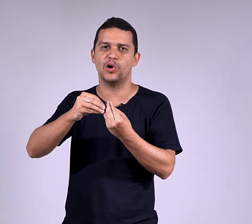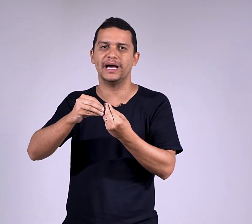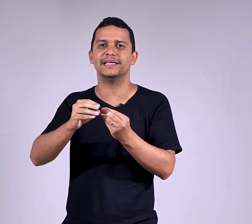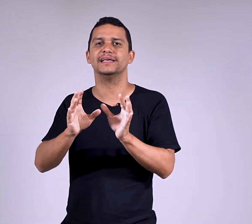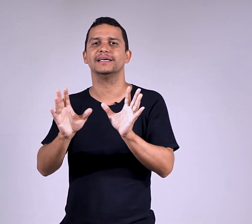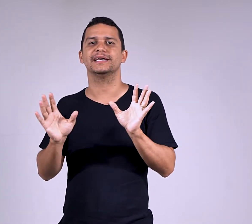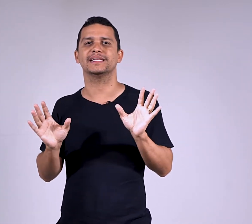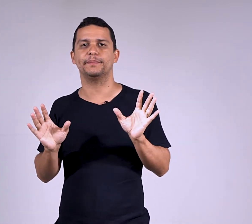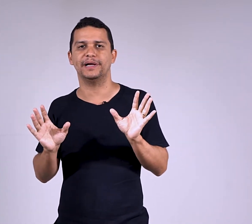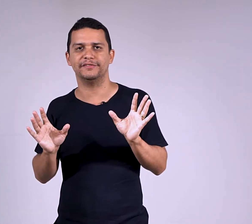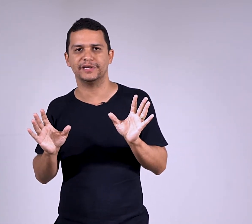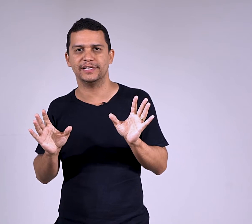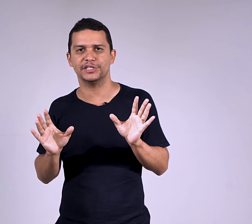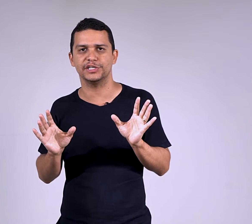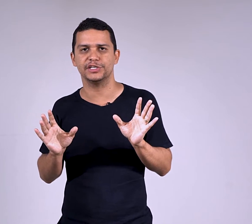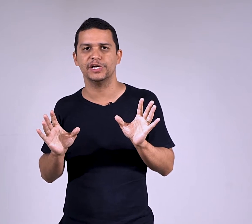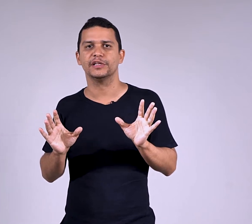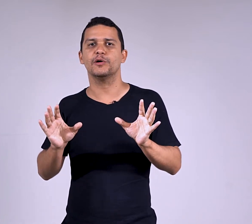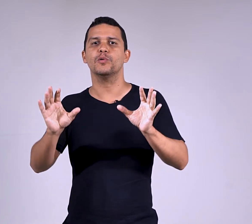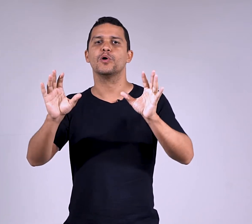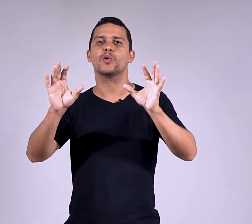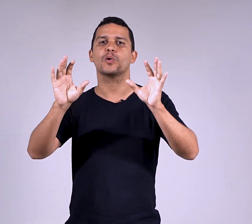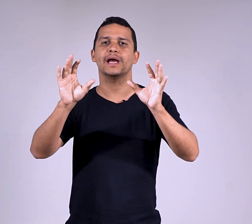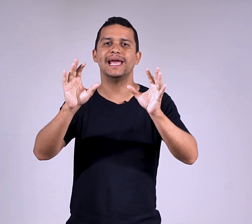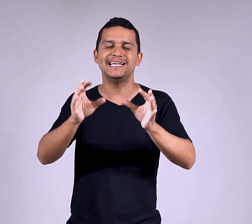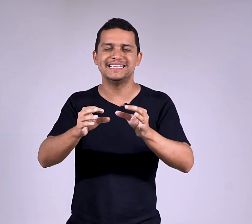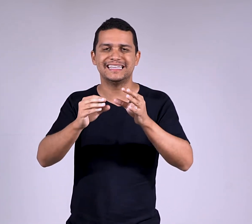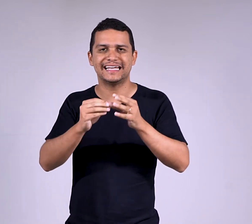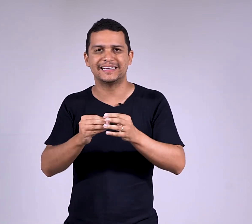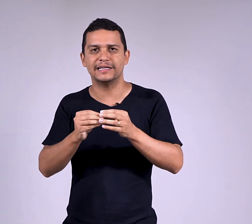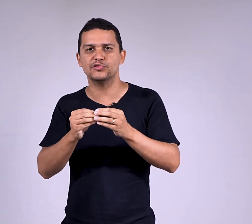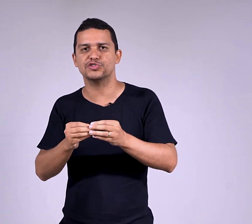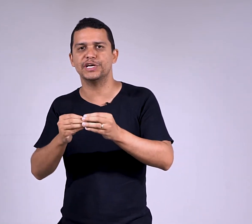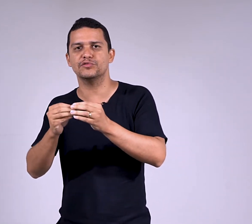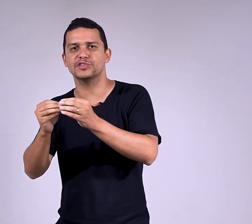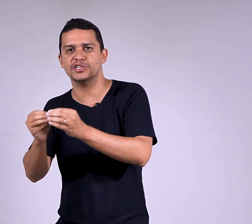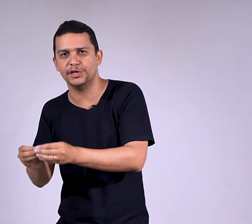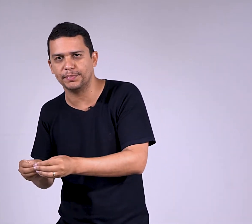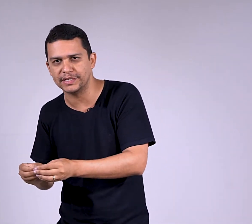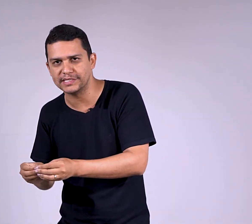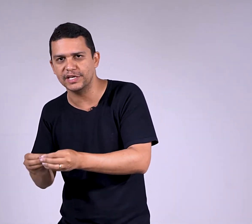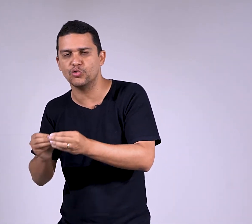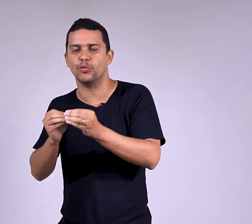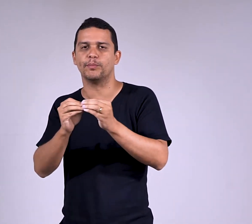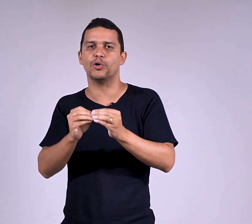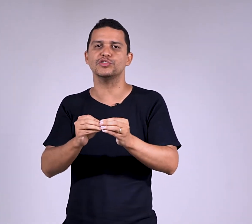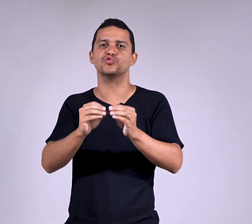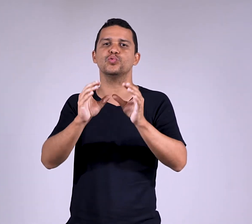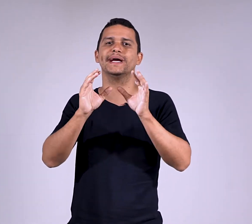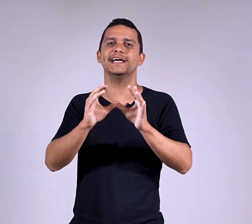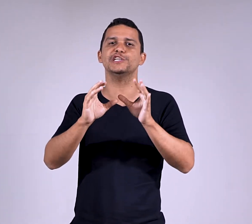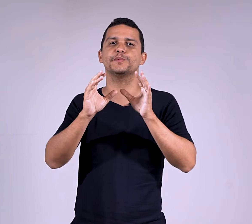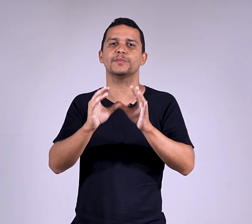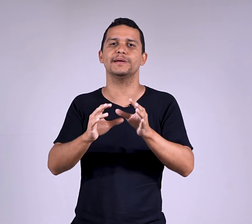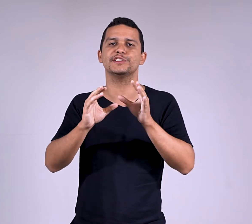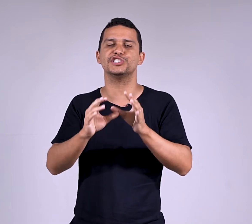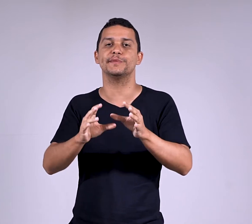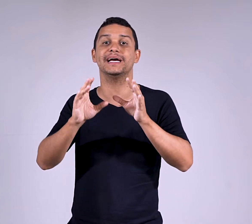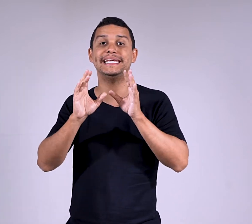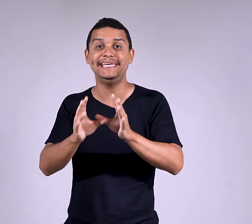ordem que atrapalha a vida da gente. Então, em se tratando de sujeito simples e composto, o grande problema se chama inversão.